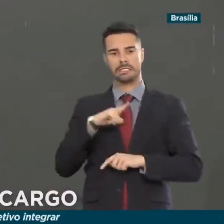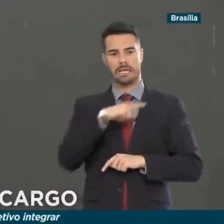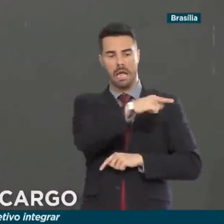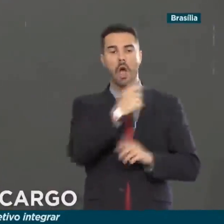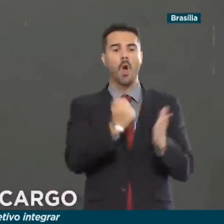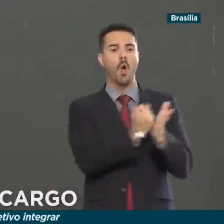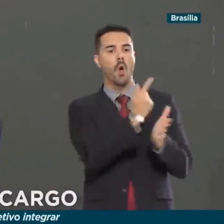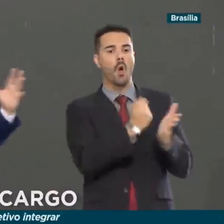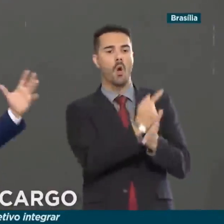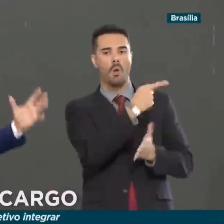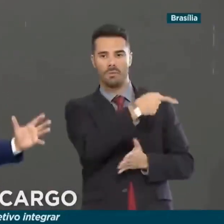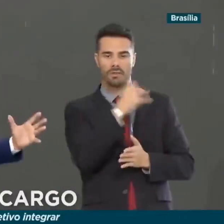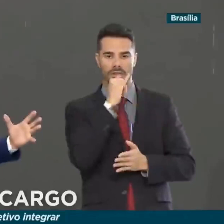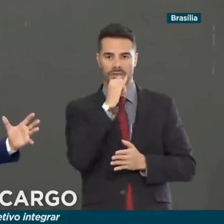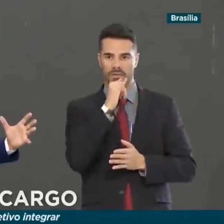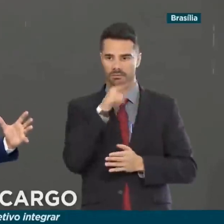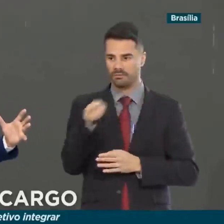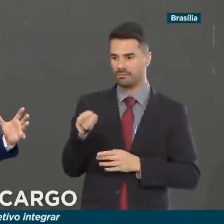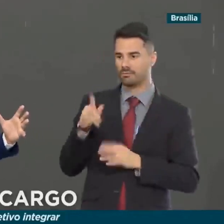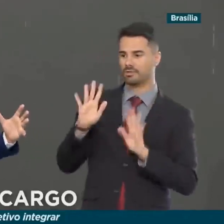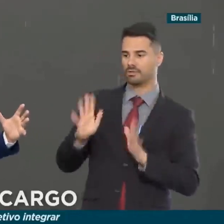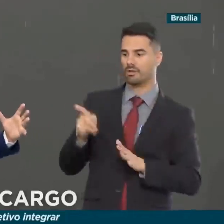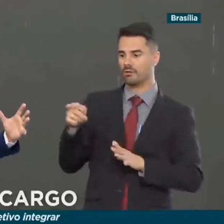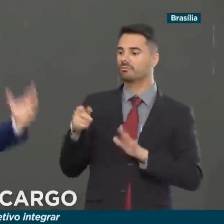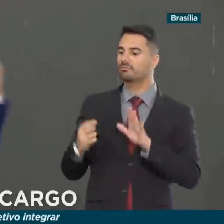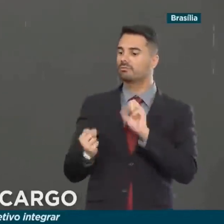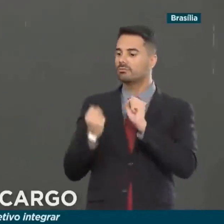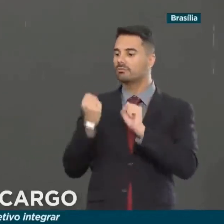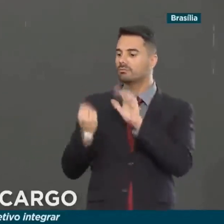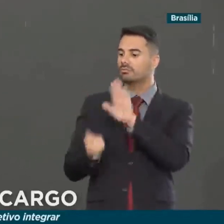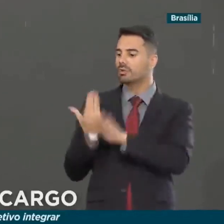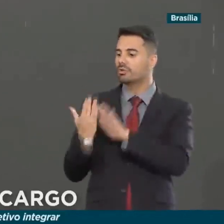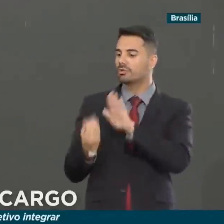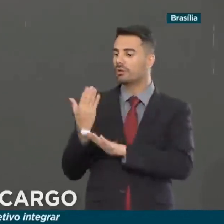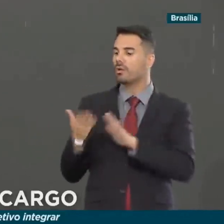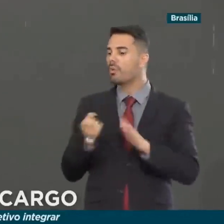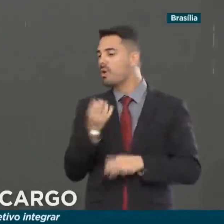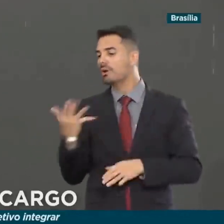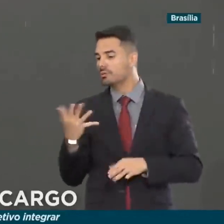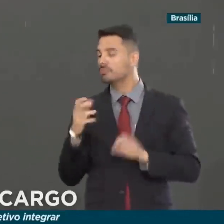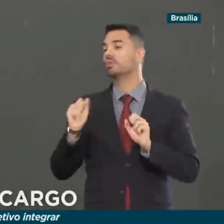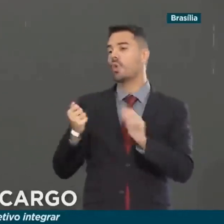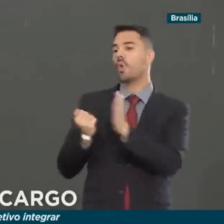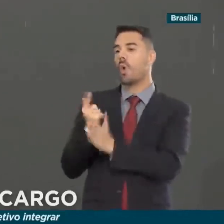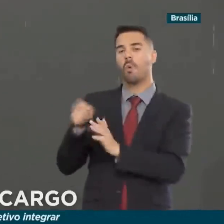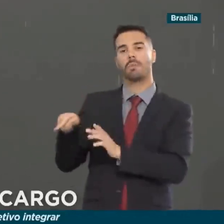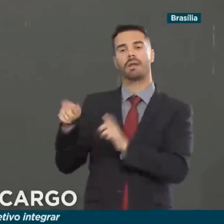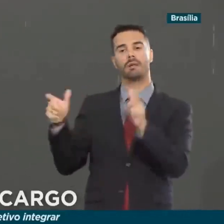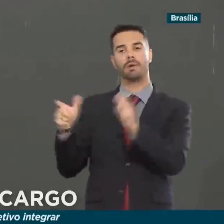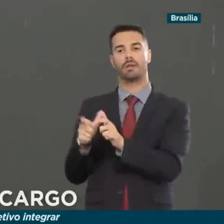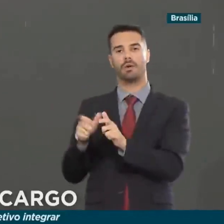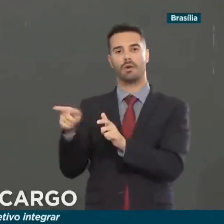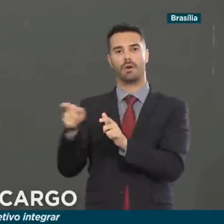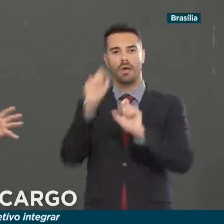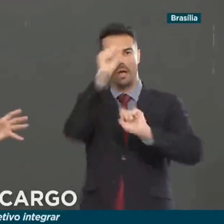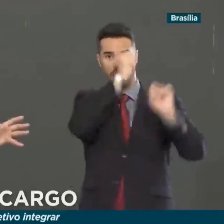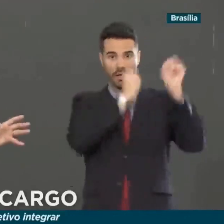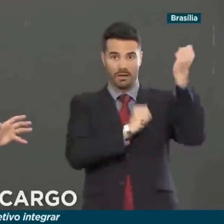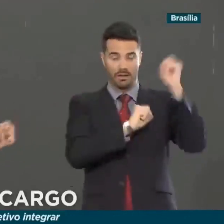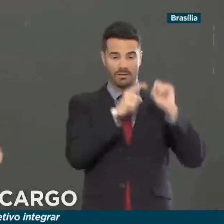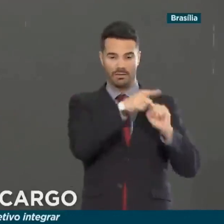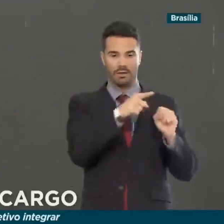compra a produção com preço definido do menor. Onde a agroindústria faz